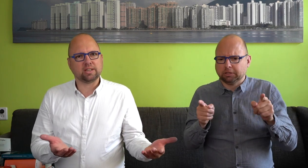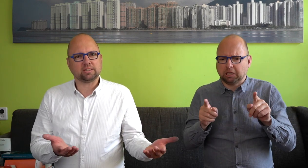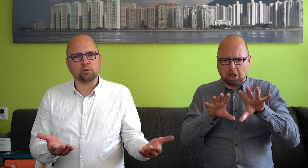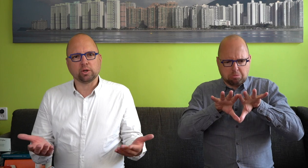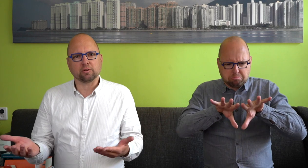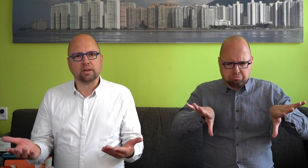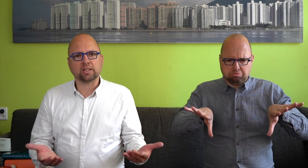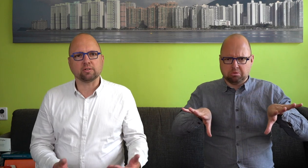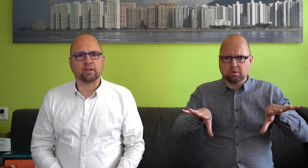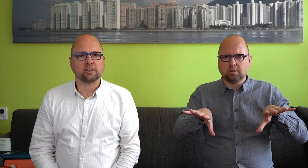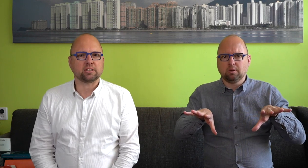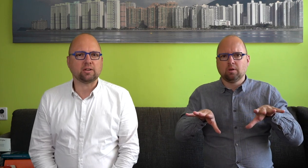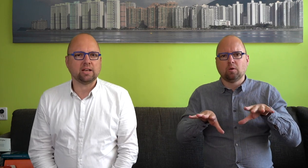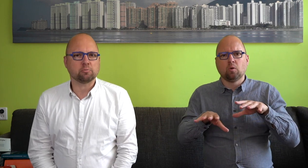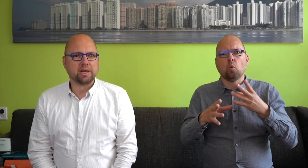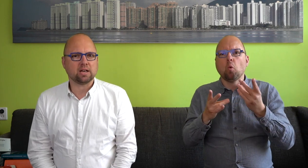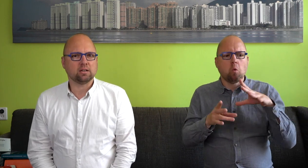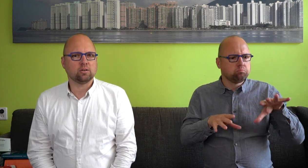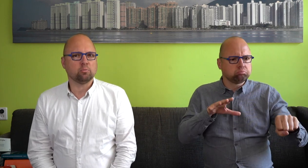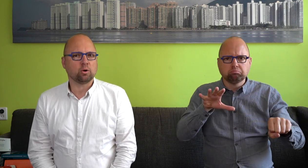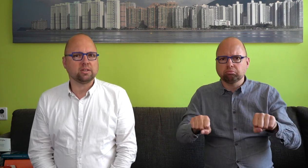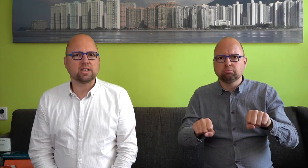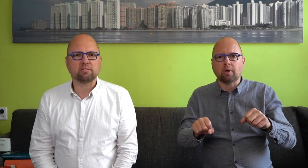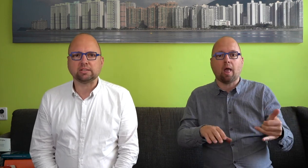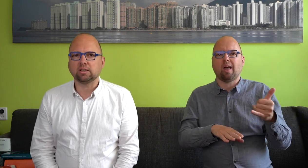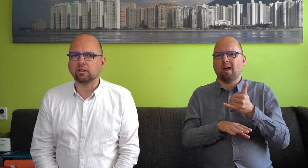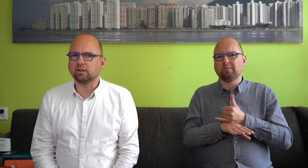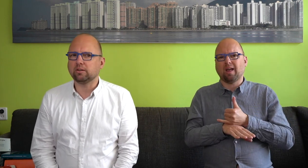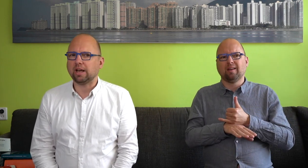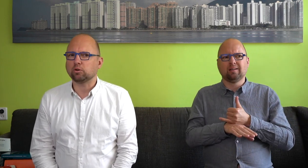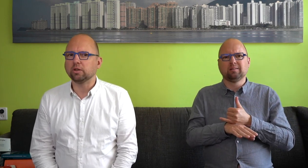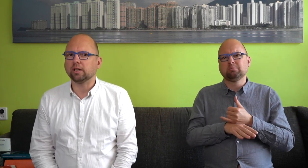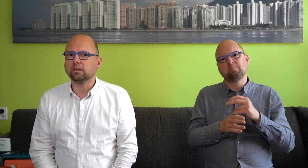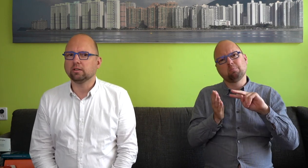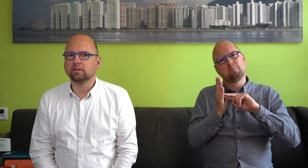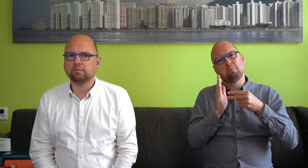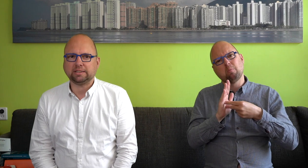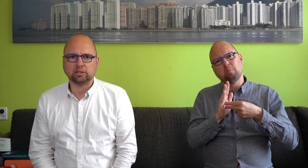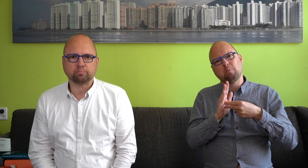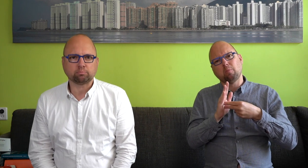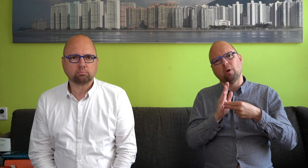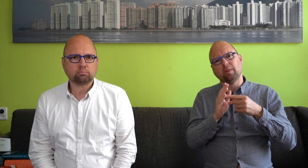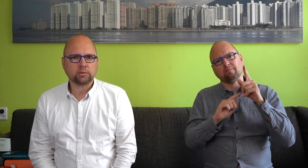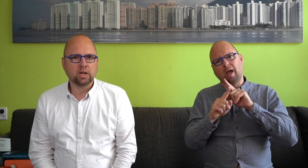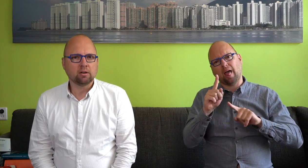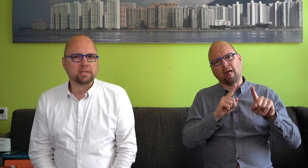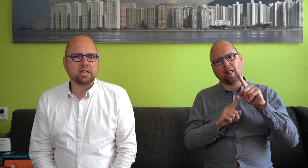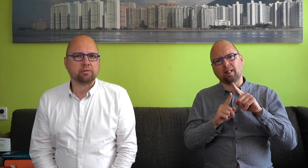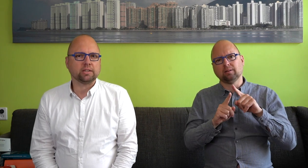is, en hoe je dat vaststelt, want dat is uiteindelijk meer een politieke kwestie dan een taalkundige kwestie. Wat er in ieder geval is